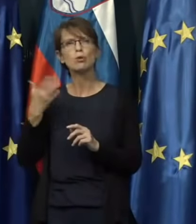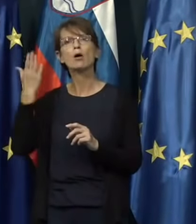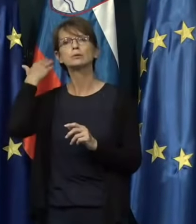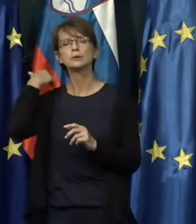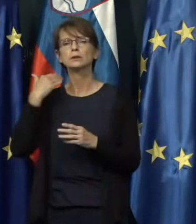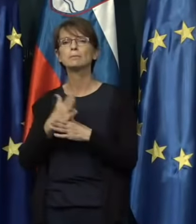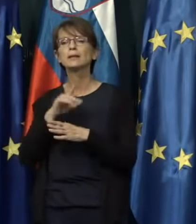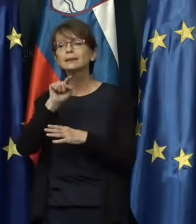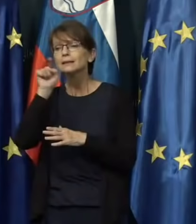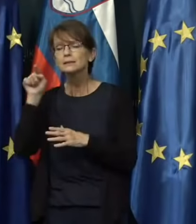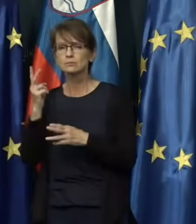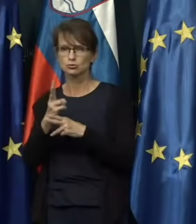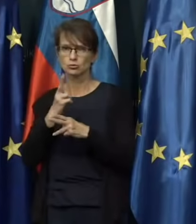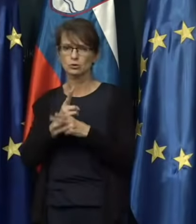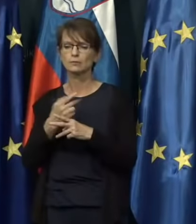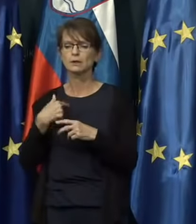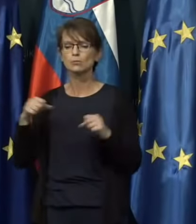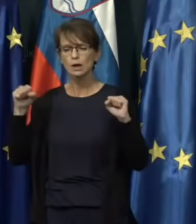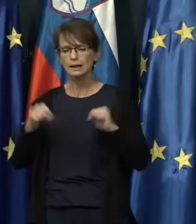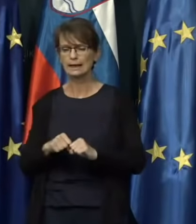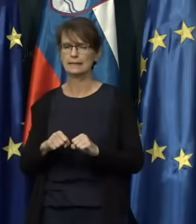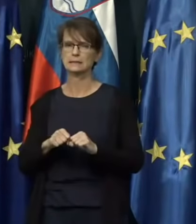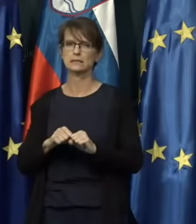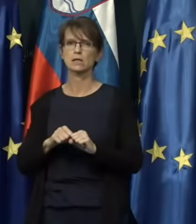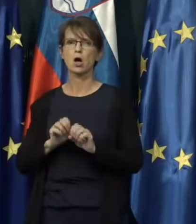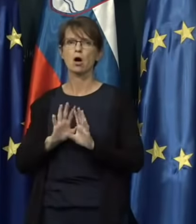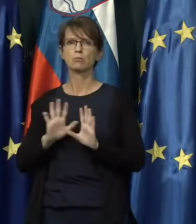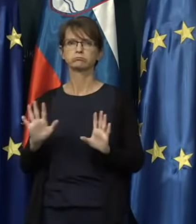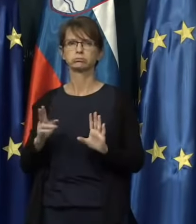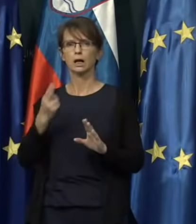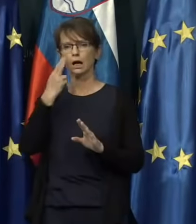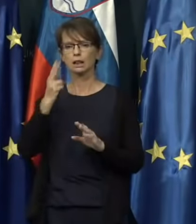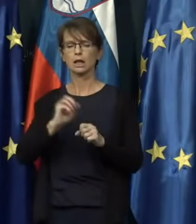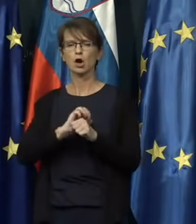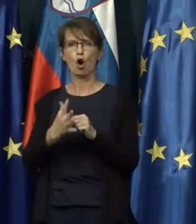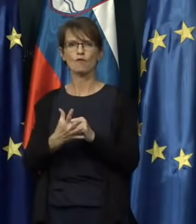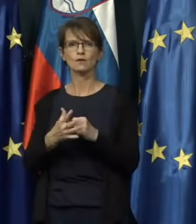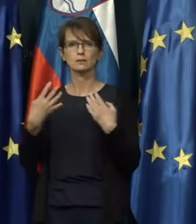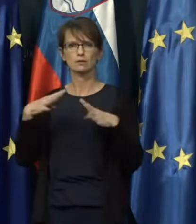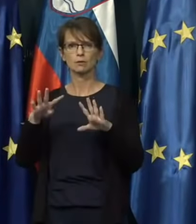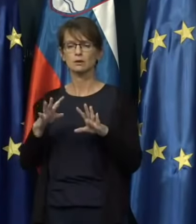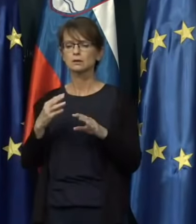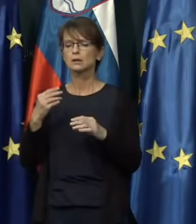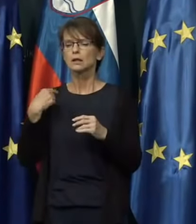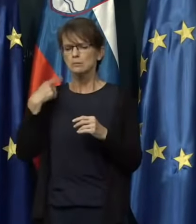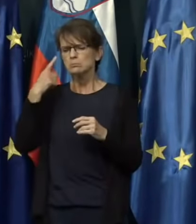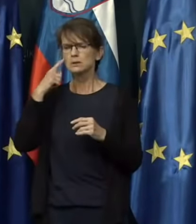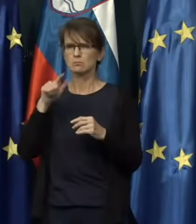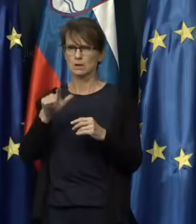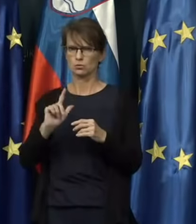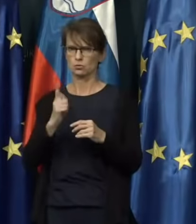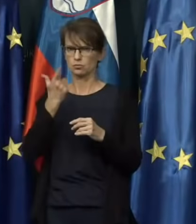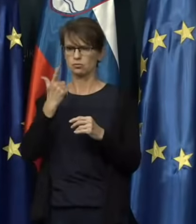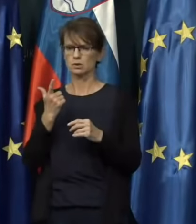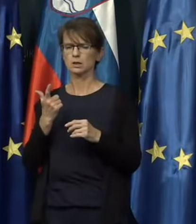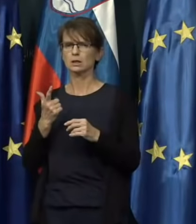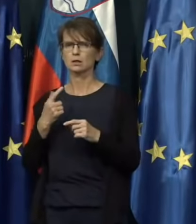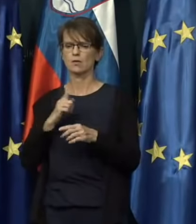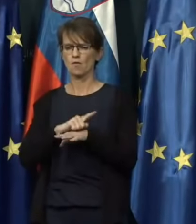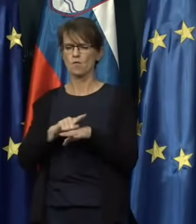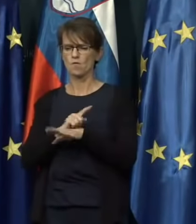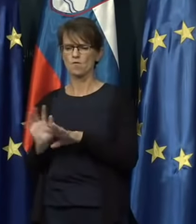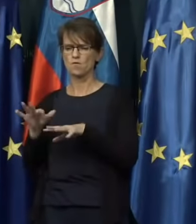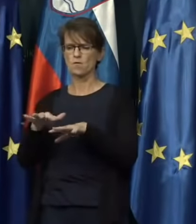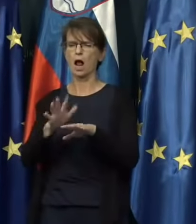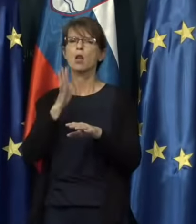resno vzeli COVID-19 in verjamem, da bomo tudi zdaj uspeli ta drugi valj nekako preprečiti in